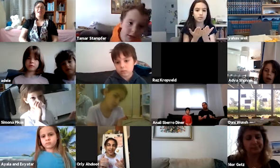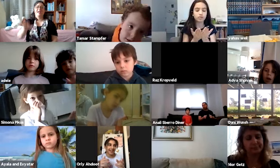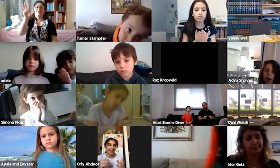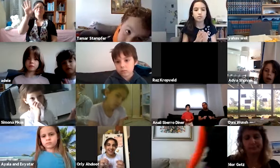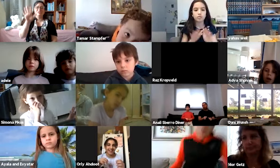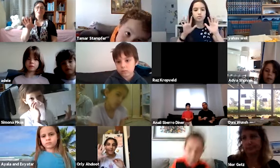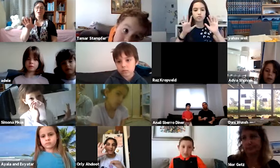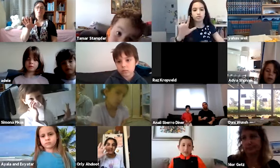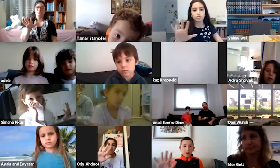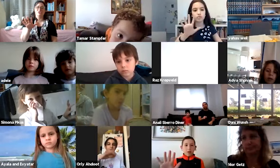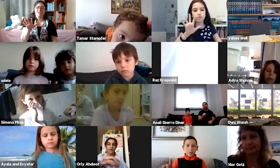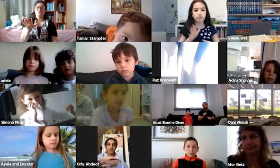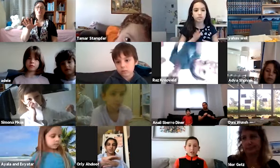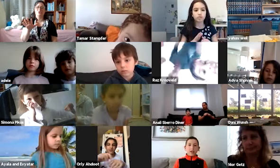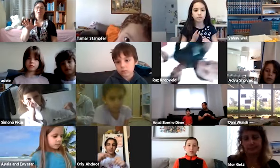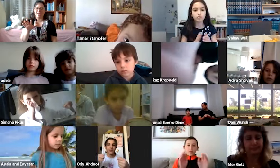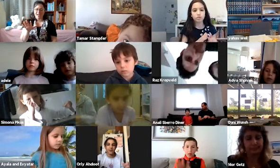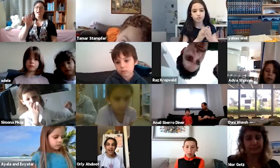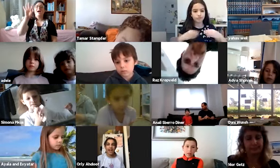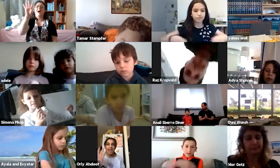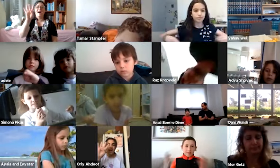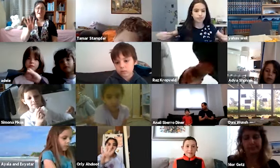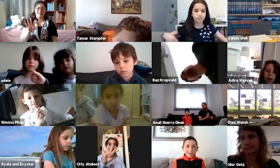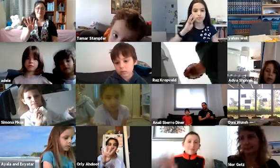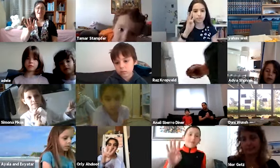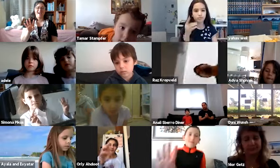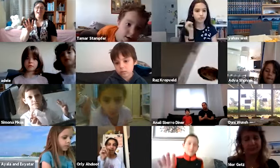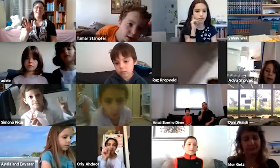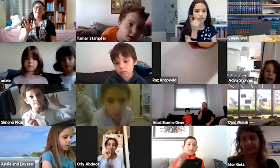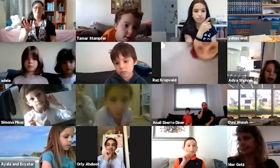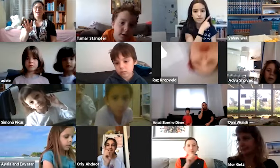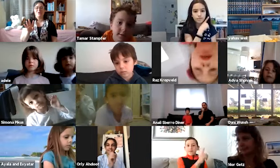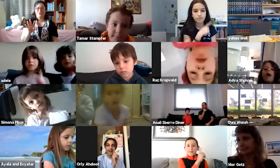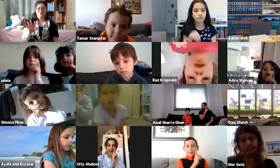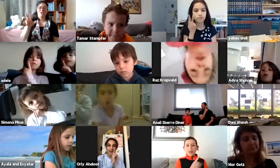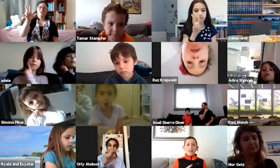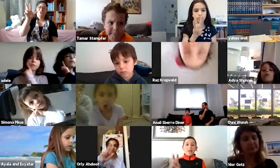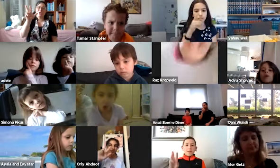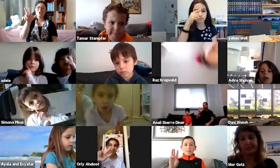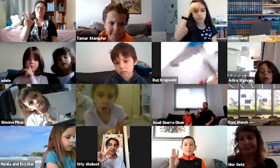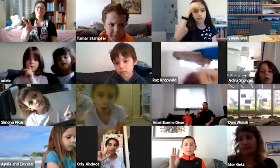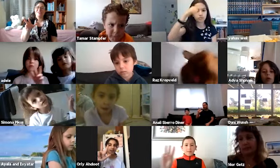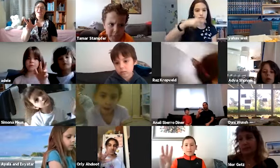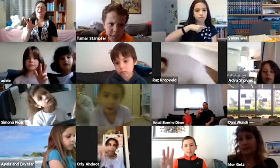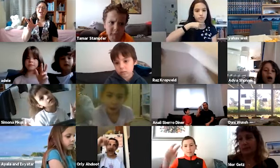חמישה חומשי תורה. ארבע אמהות. שלושה